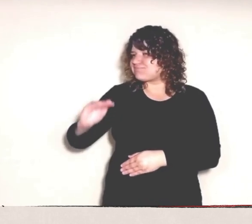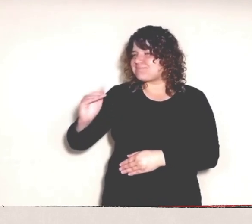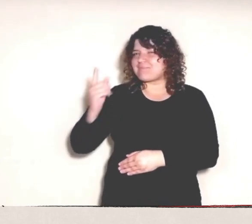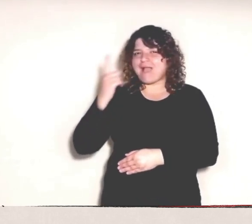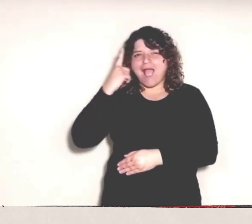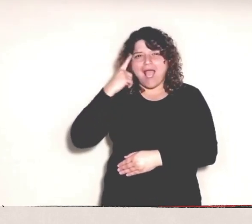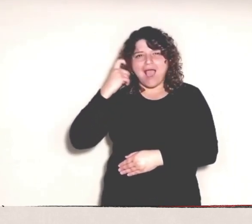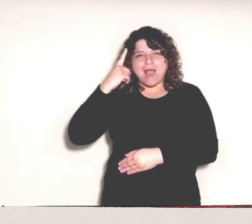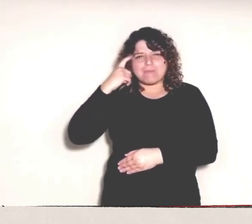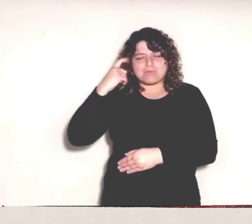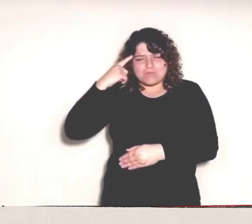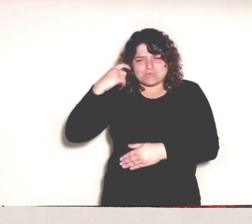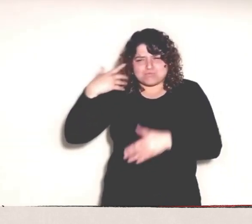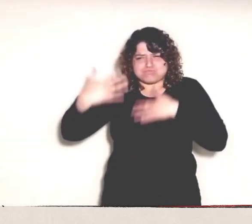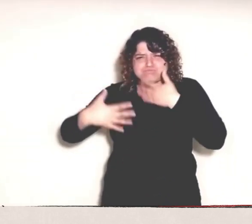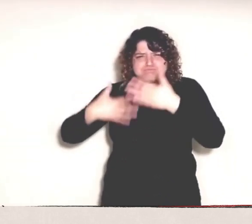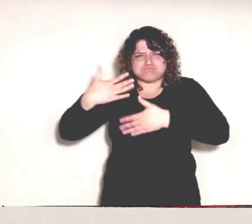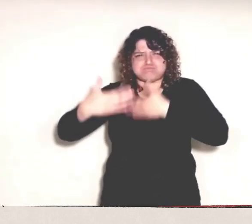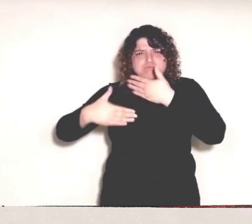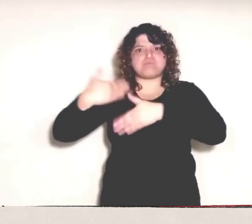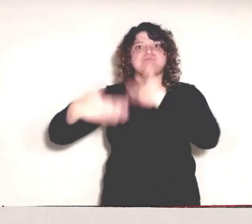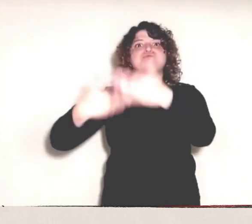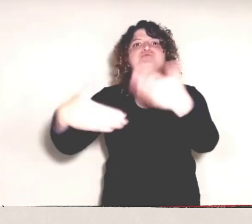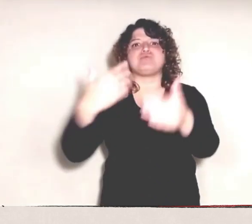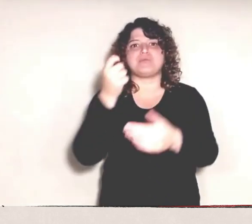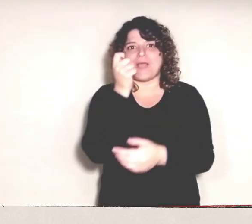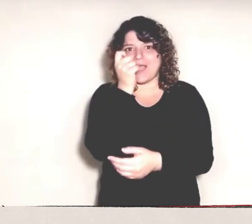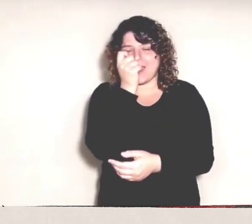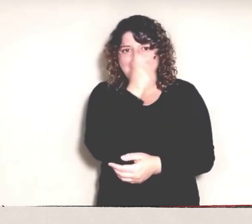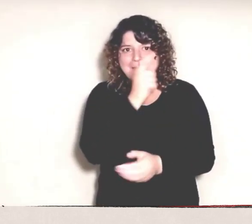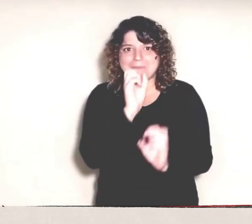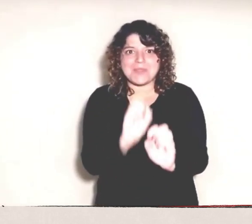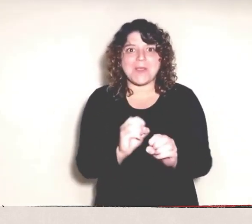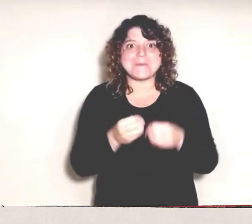desarrollarse y desenvolverse de una forma más rápida y eficaz.